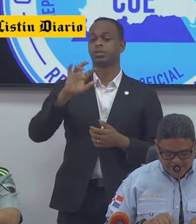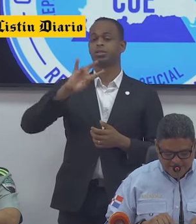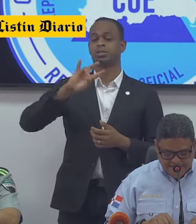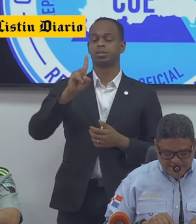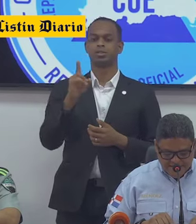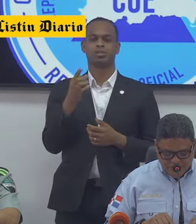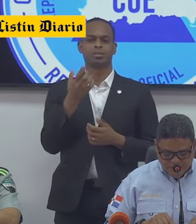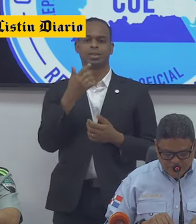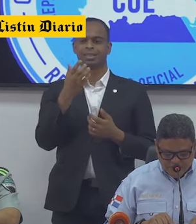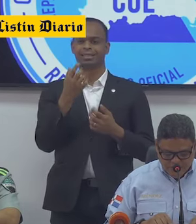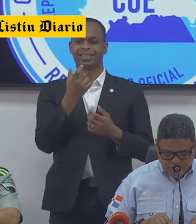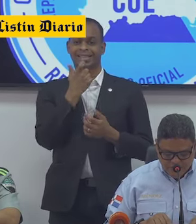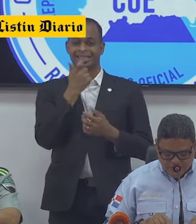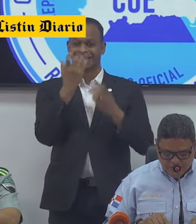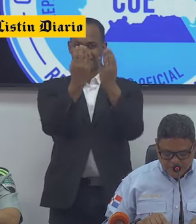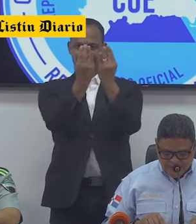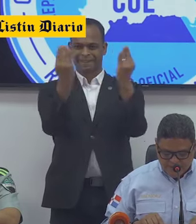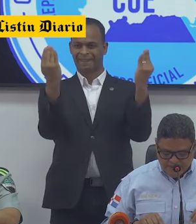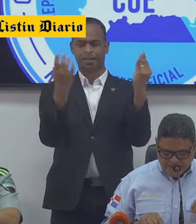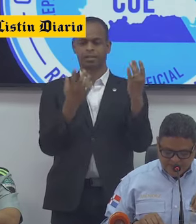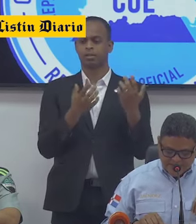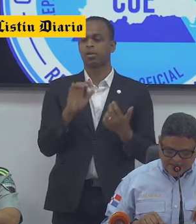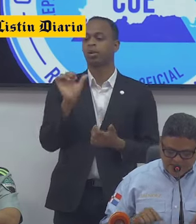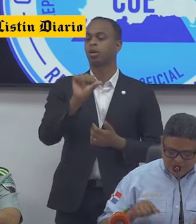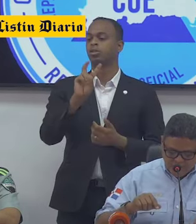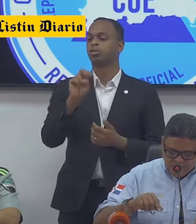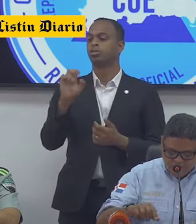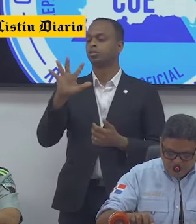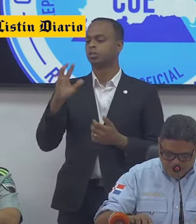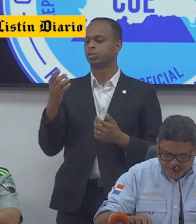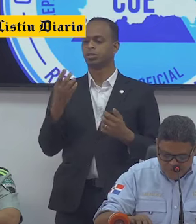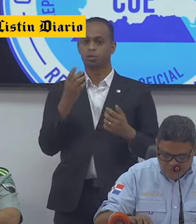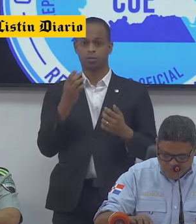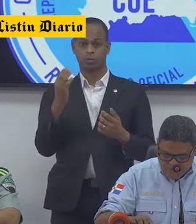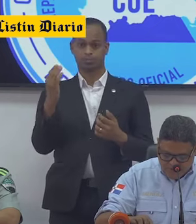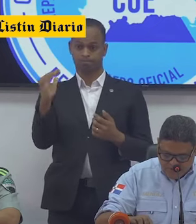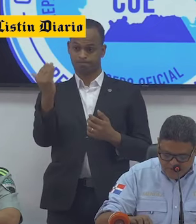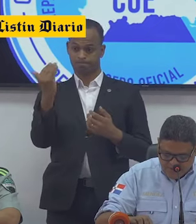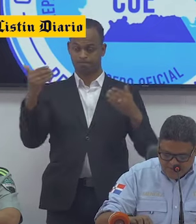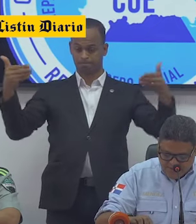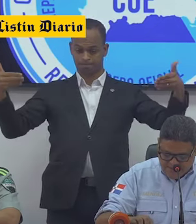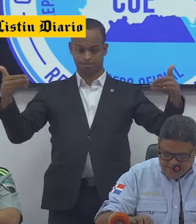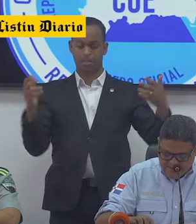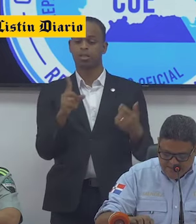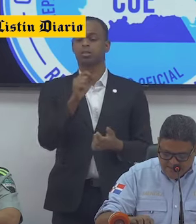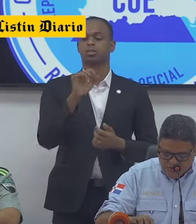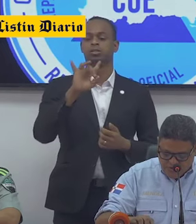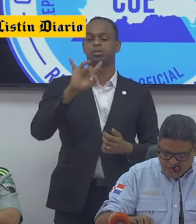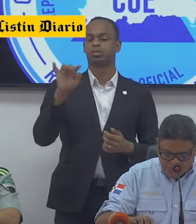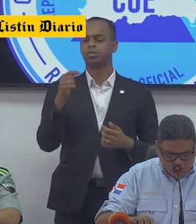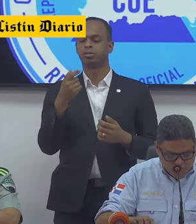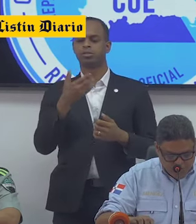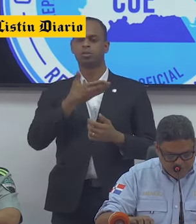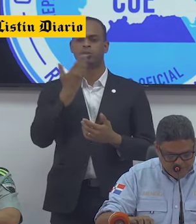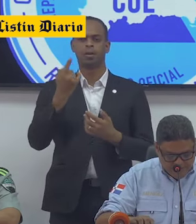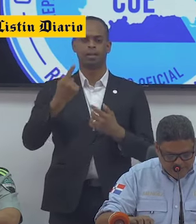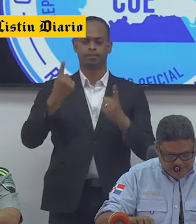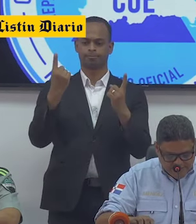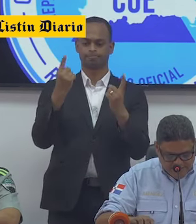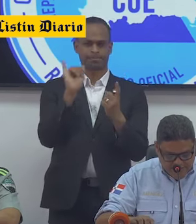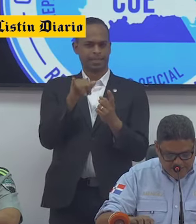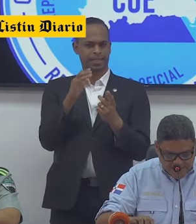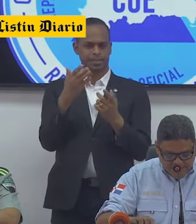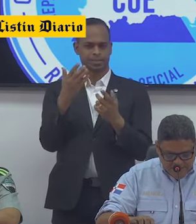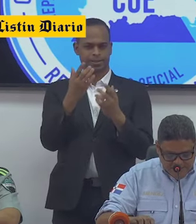faltantes y 205 retrovisores faltantes, 188 limpiavidros faltantes, 208 bumpers